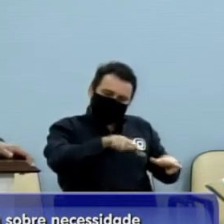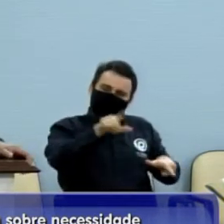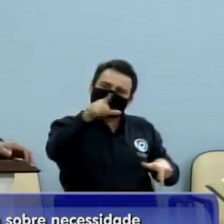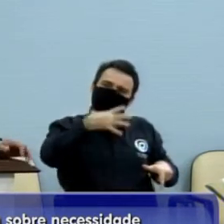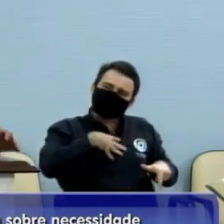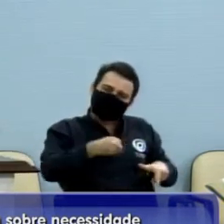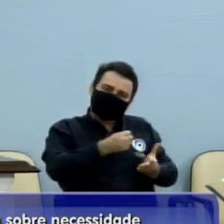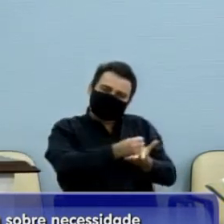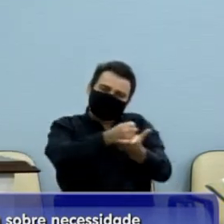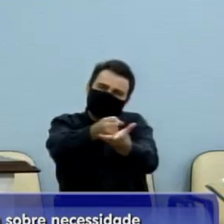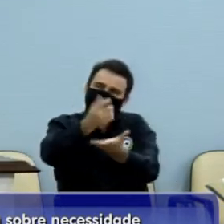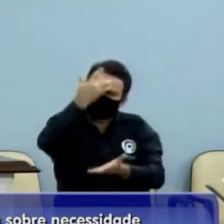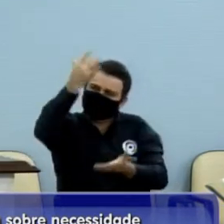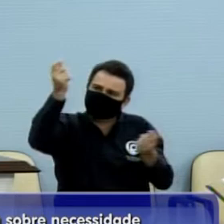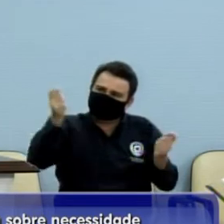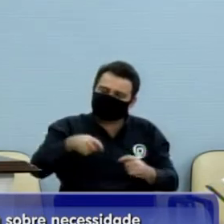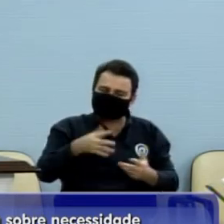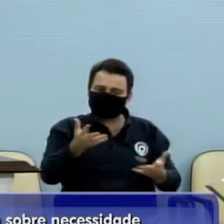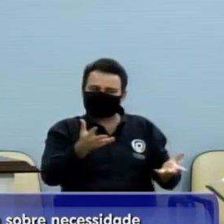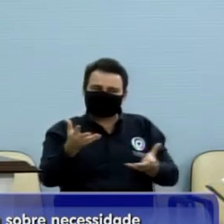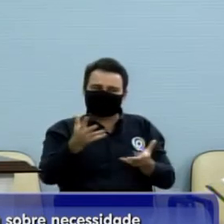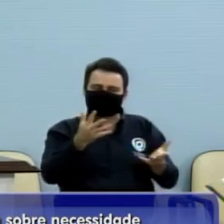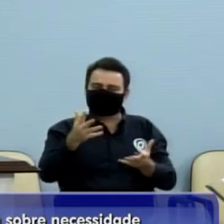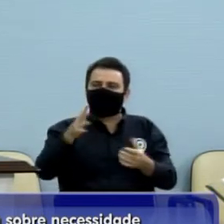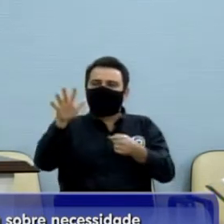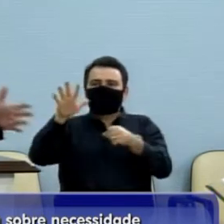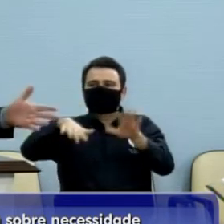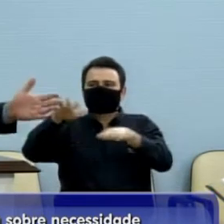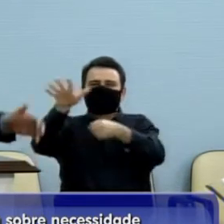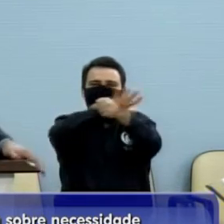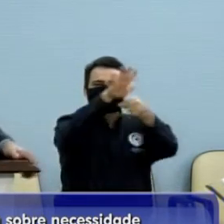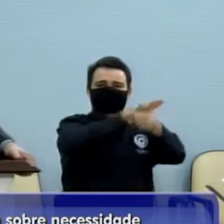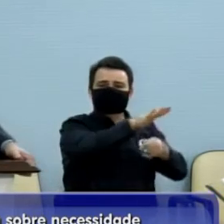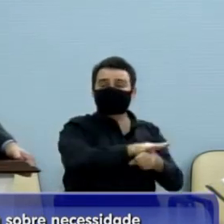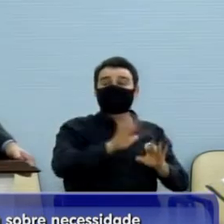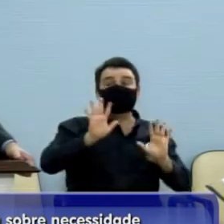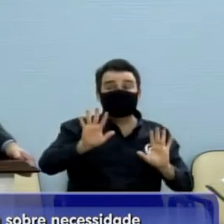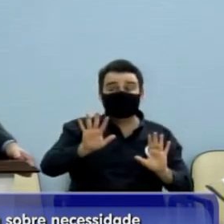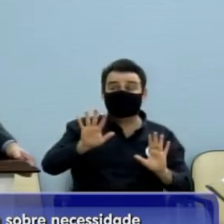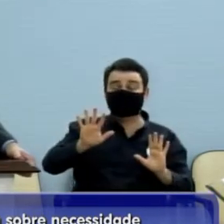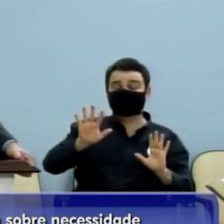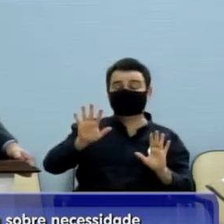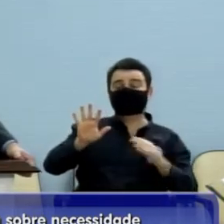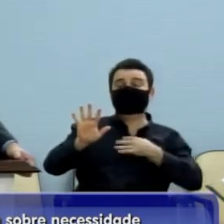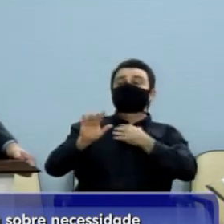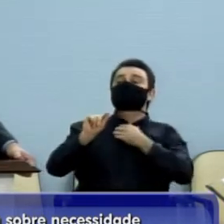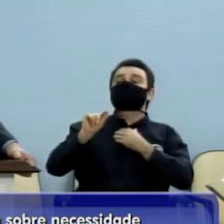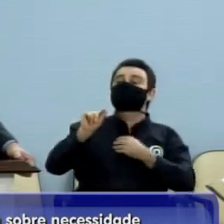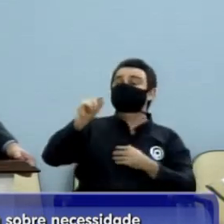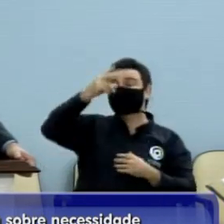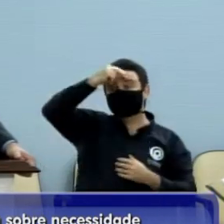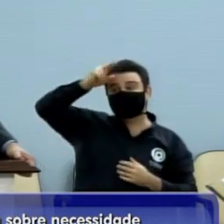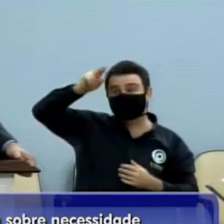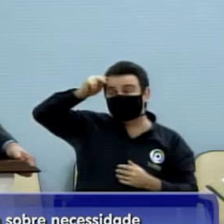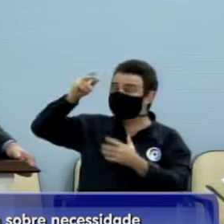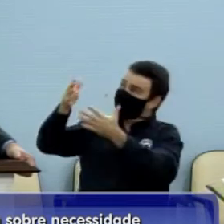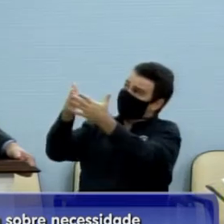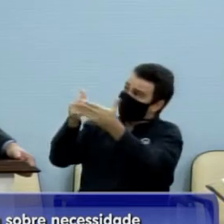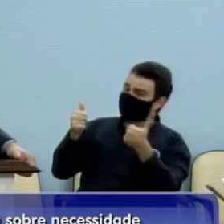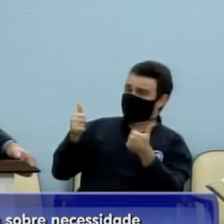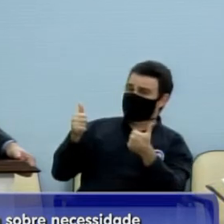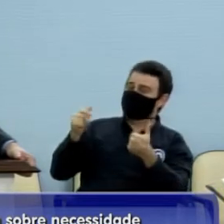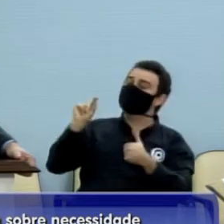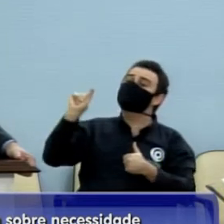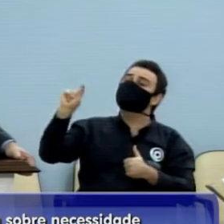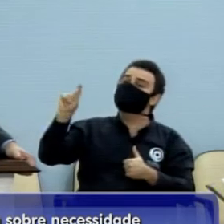prefeito da cidade, a pedido do nosso, que nós votamos esse empréstimo de 300 milhões, para que o prefeito venha colocar no